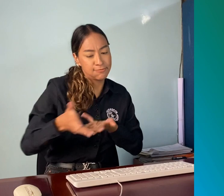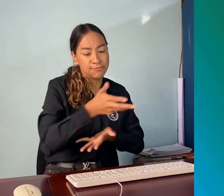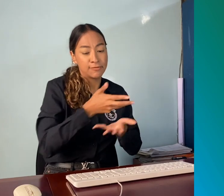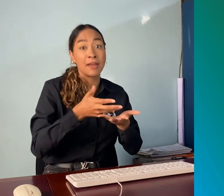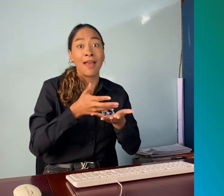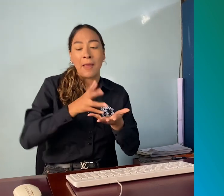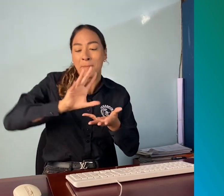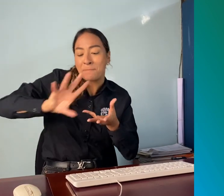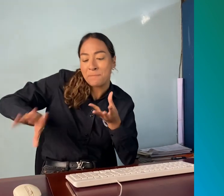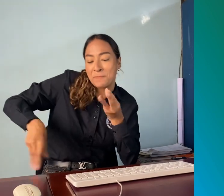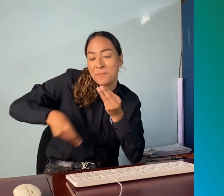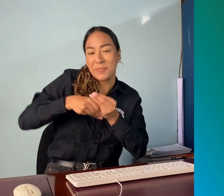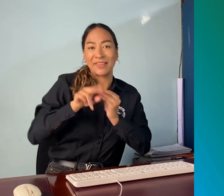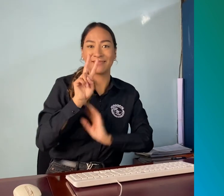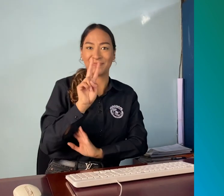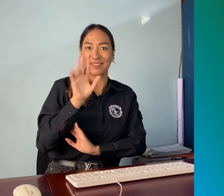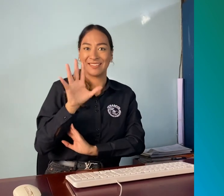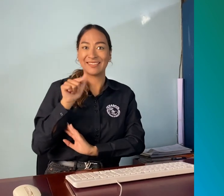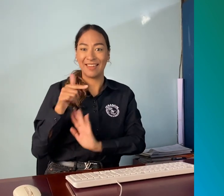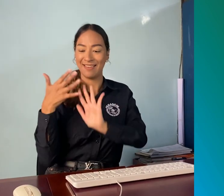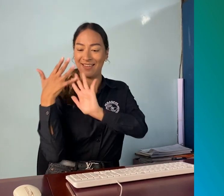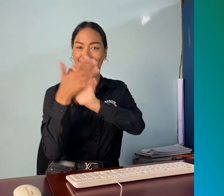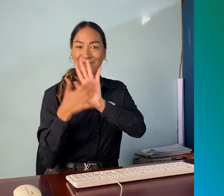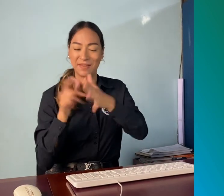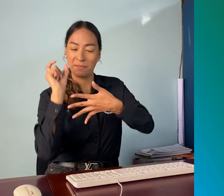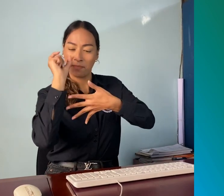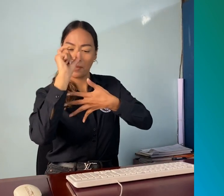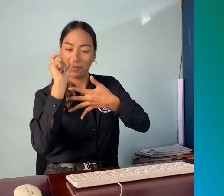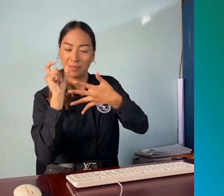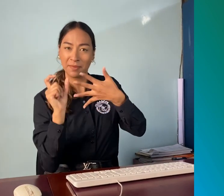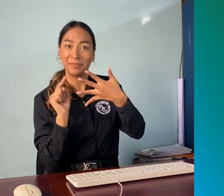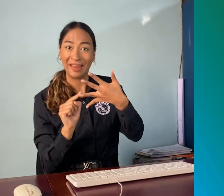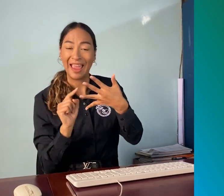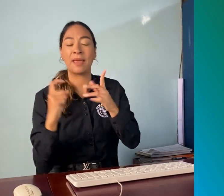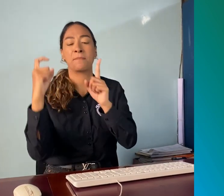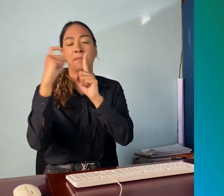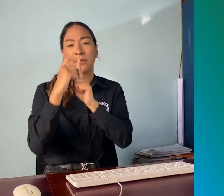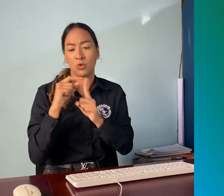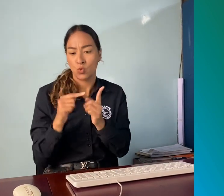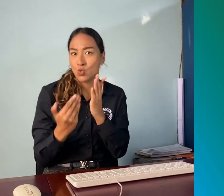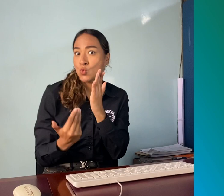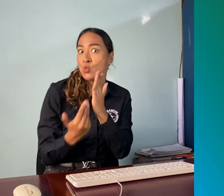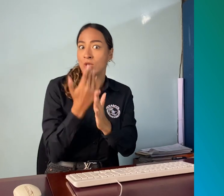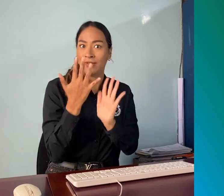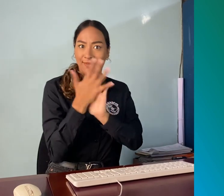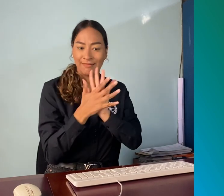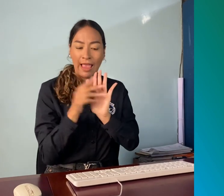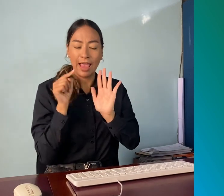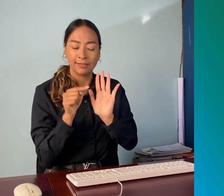Y la vinculación de 25 nuevos conceptos para el glosario de lengua de señas.